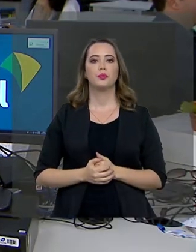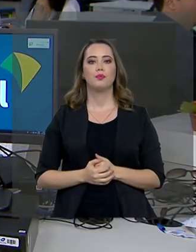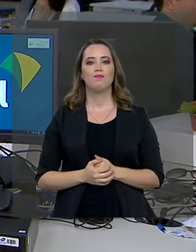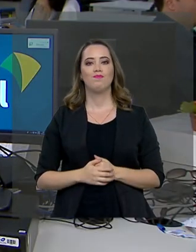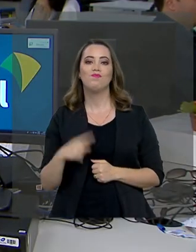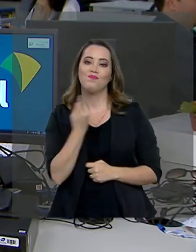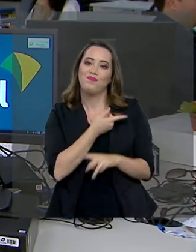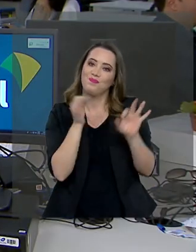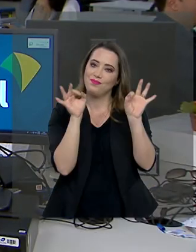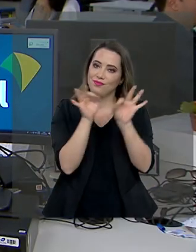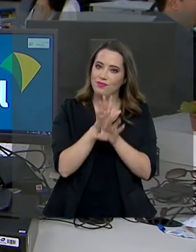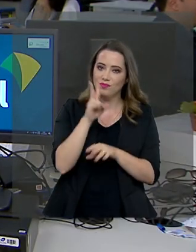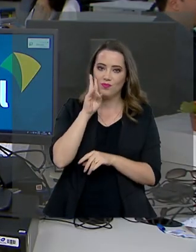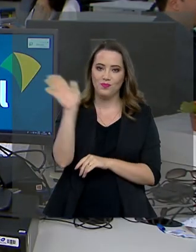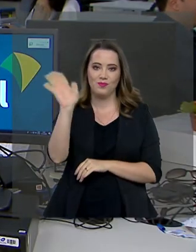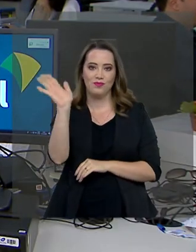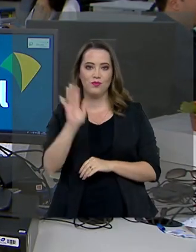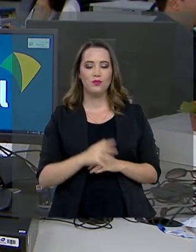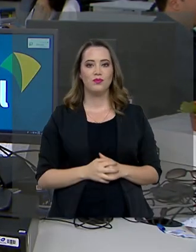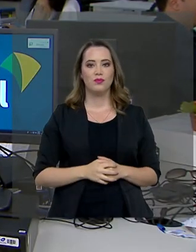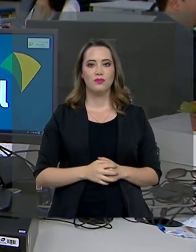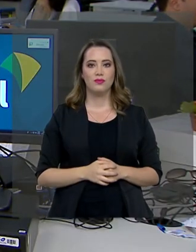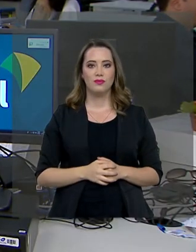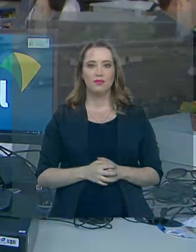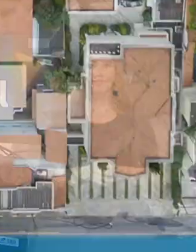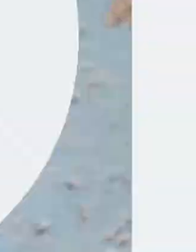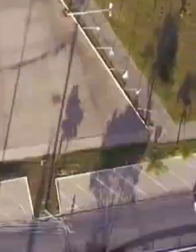E a gente fica por aqui. Até a próxima edição.